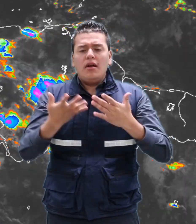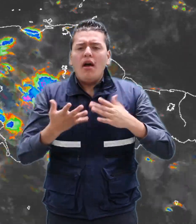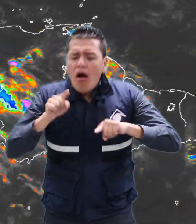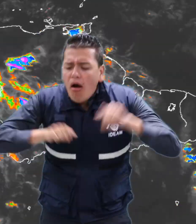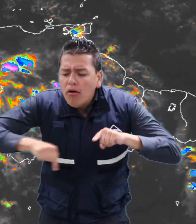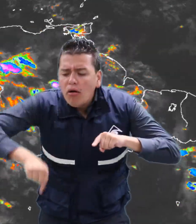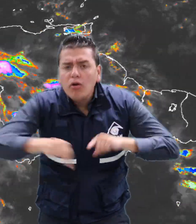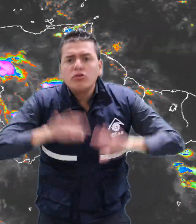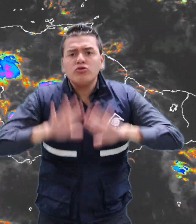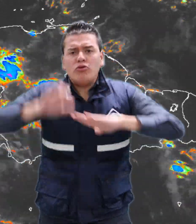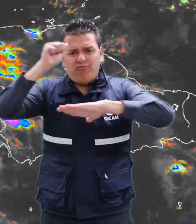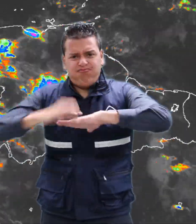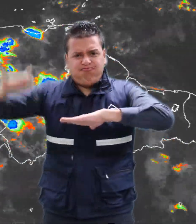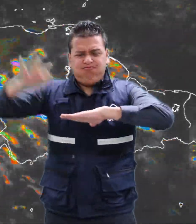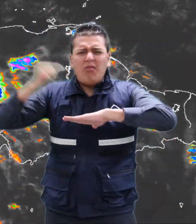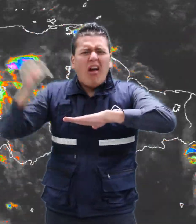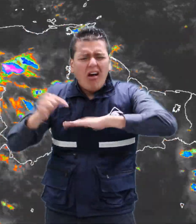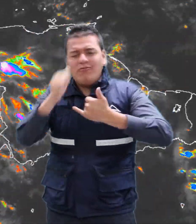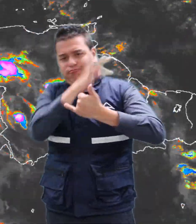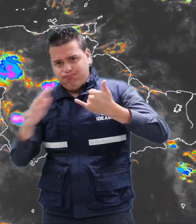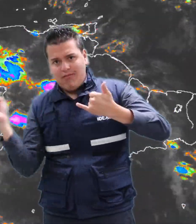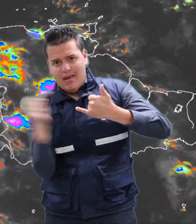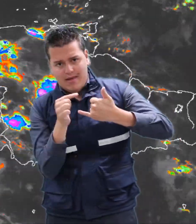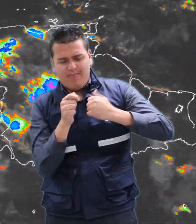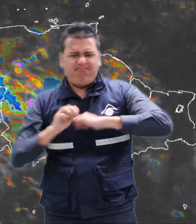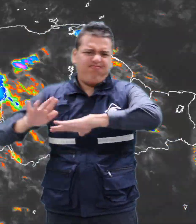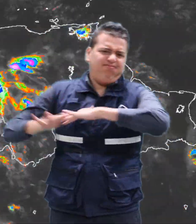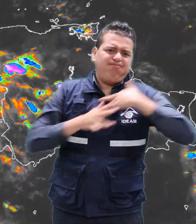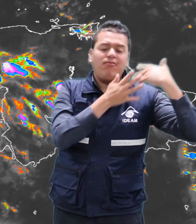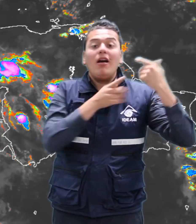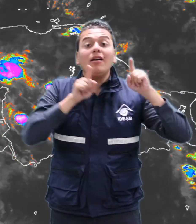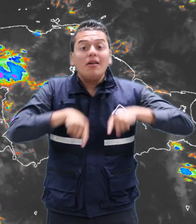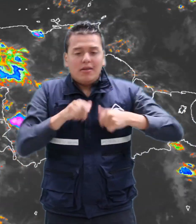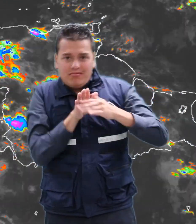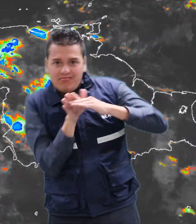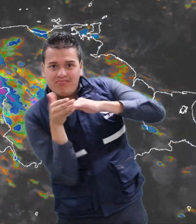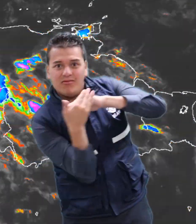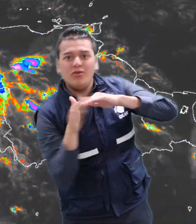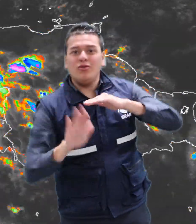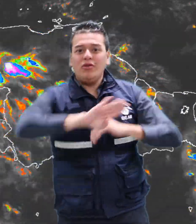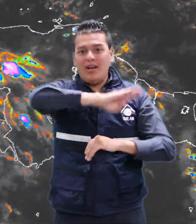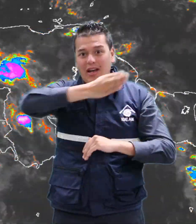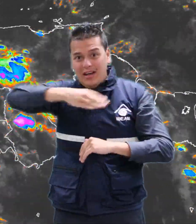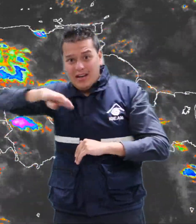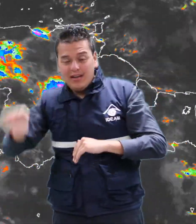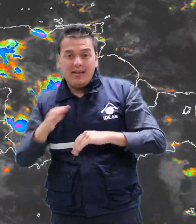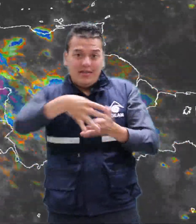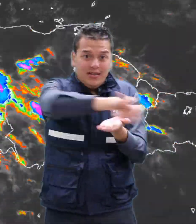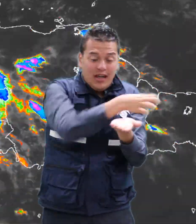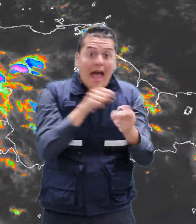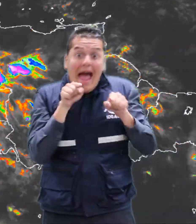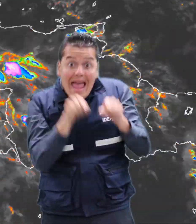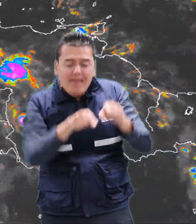algunos sectores del Océano Pacífico Nacional. Al igual que en los límites entre Antioquia y Santander, donde se registraron lluvias de